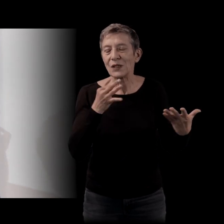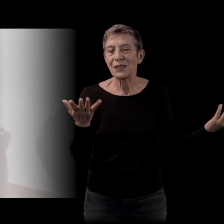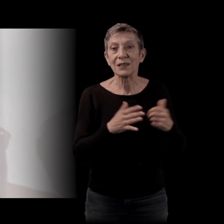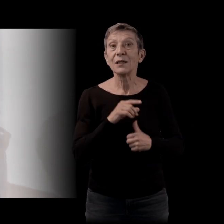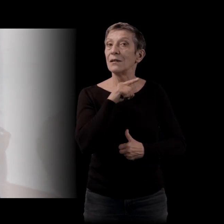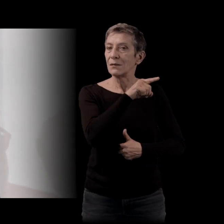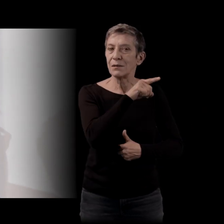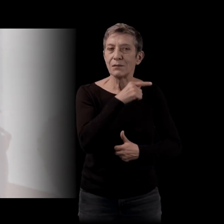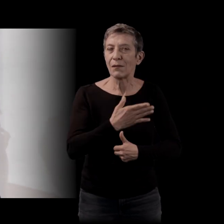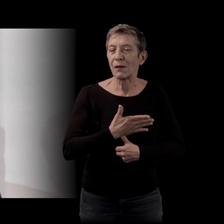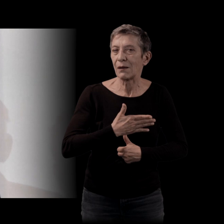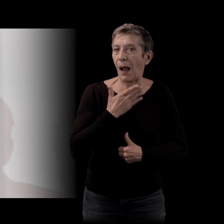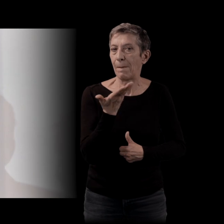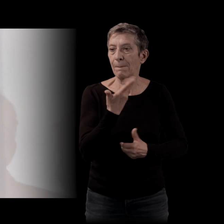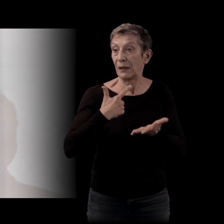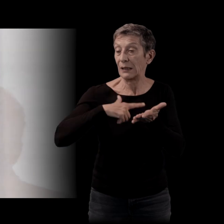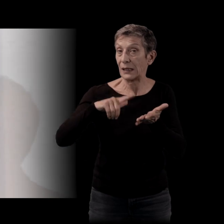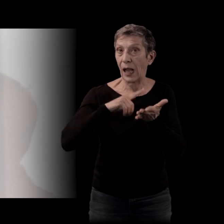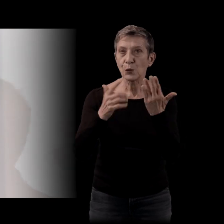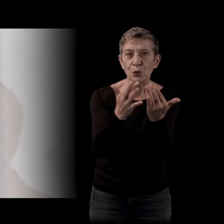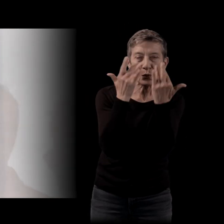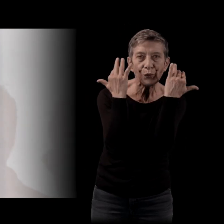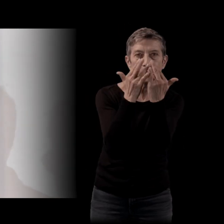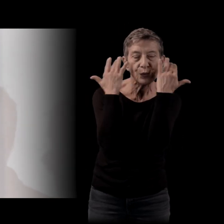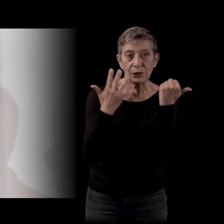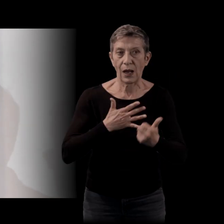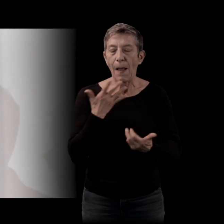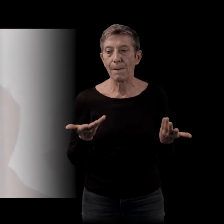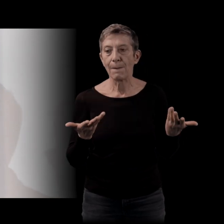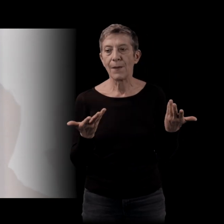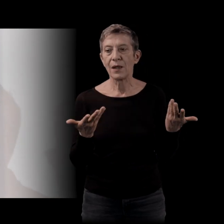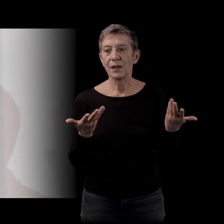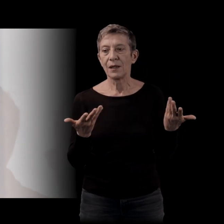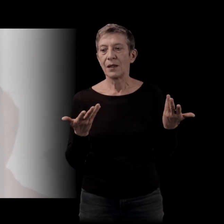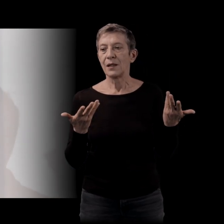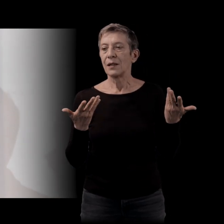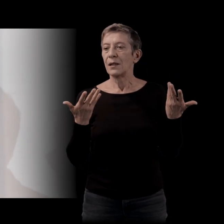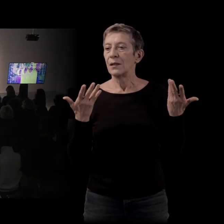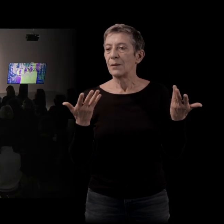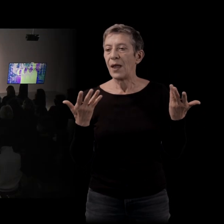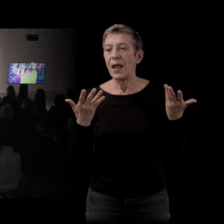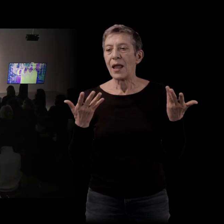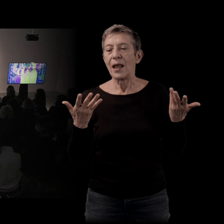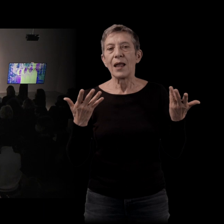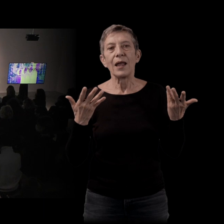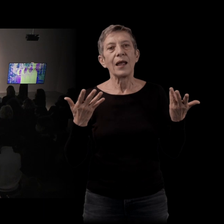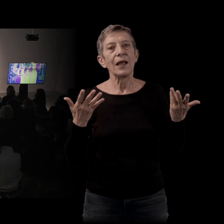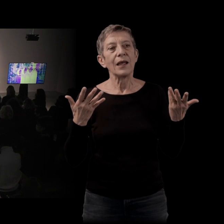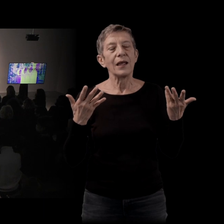dans la littérature et il pense, mais dans les règles de l'art, c'est ce que dit Bourdieu, que